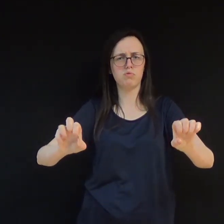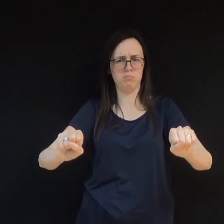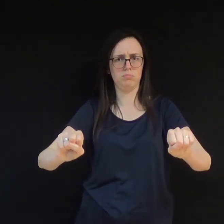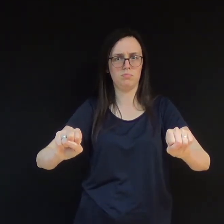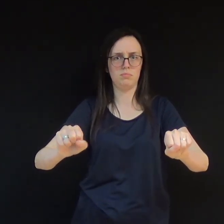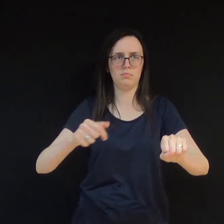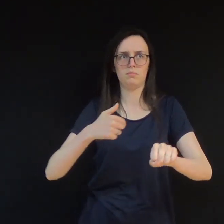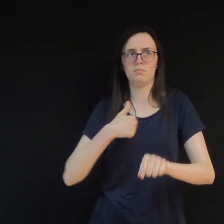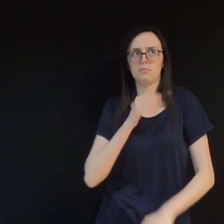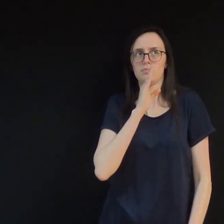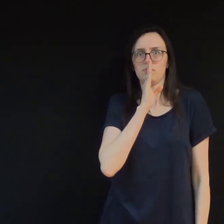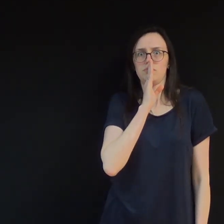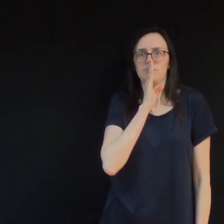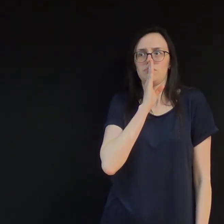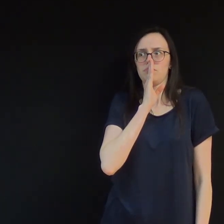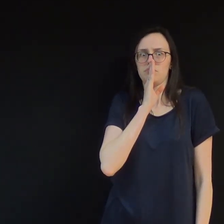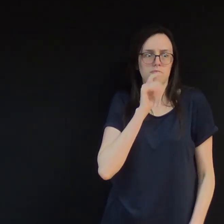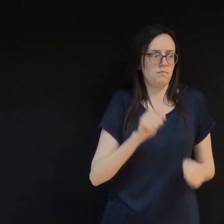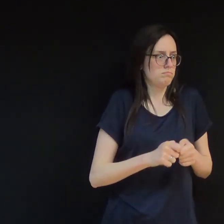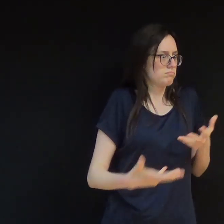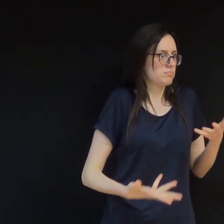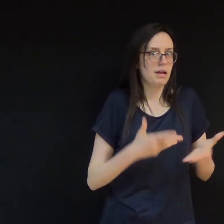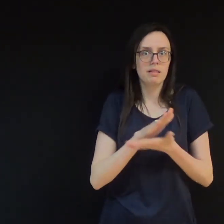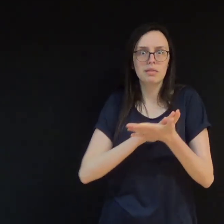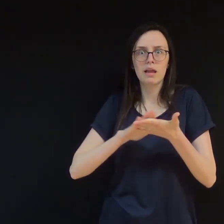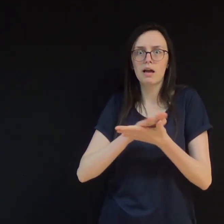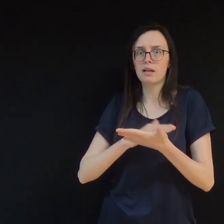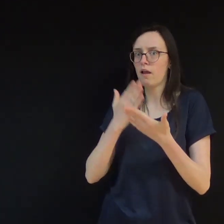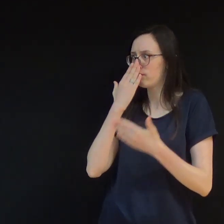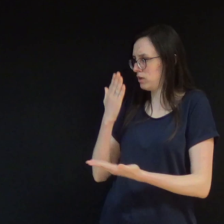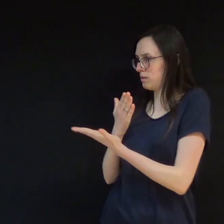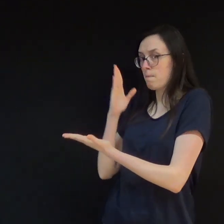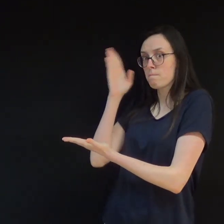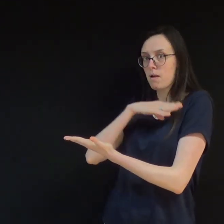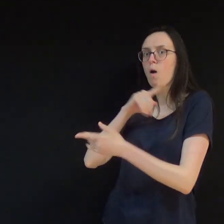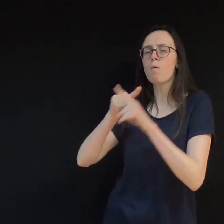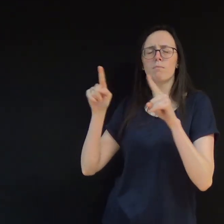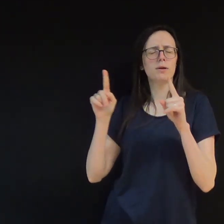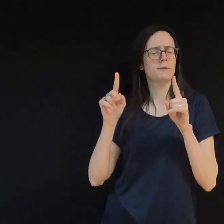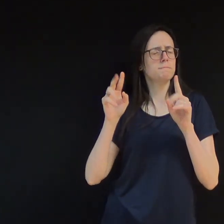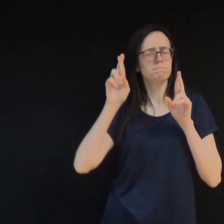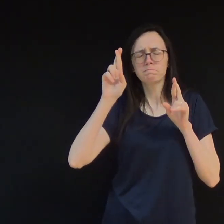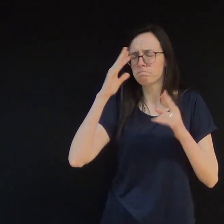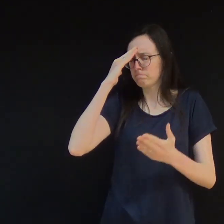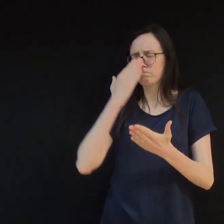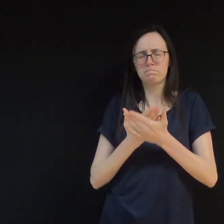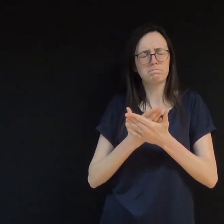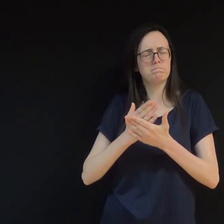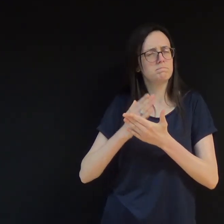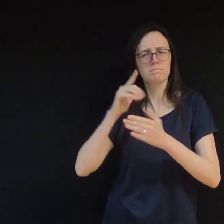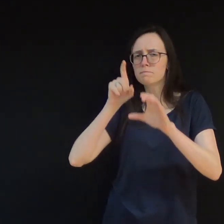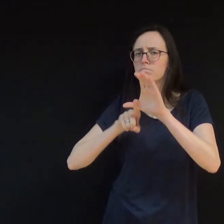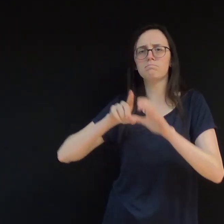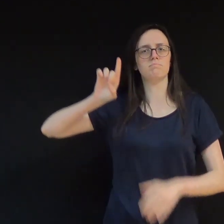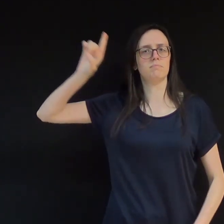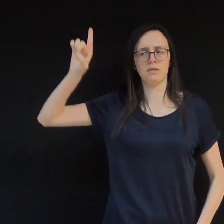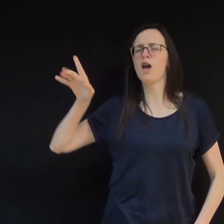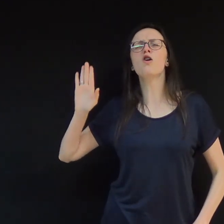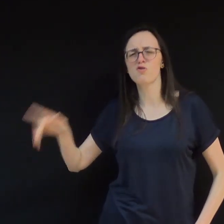momento de completa impotência diante do mal e de toda dependência de Deus. Ele já havia revirado as nossas bolsas, capturado